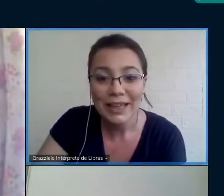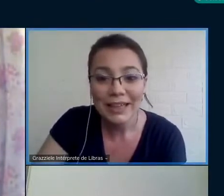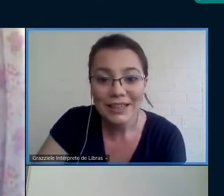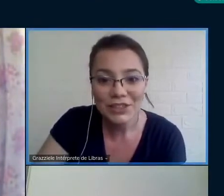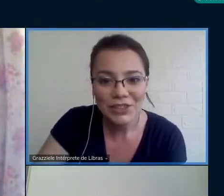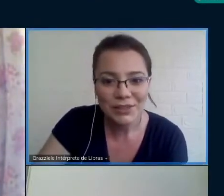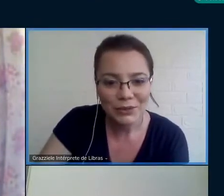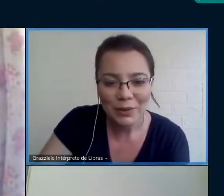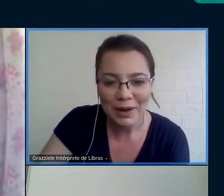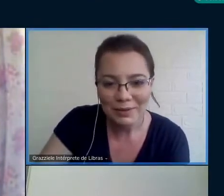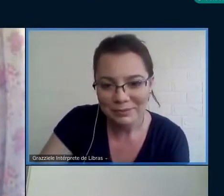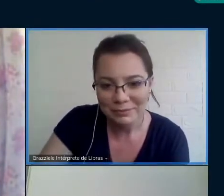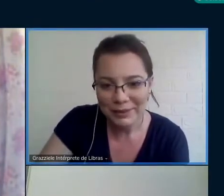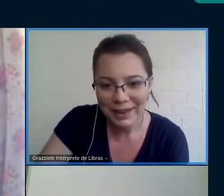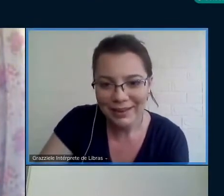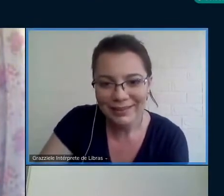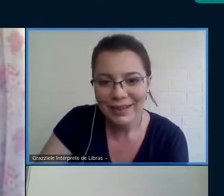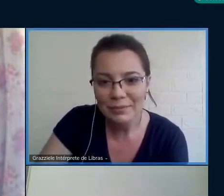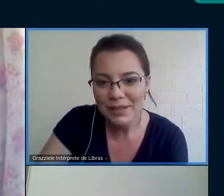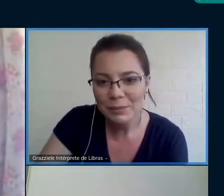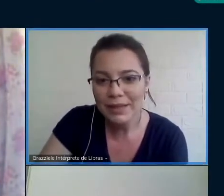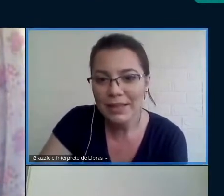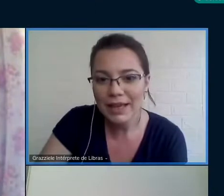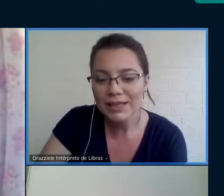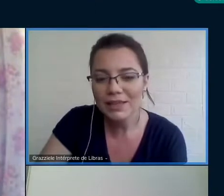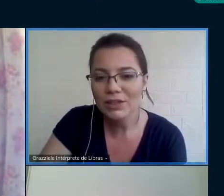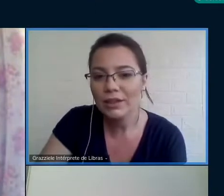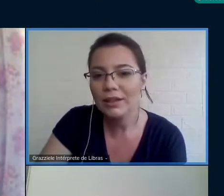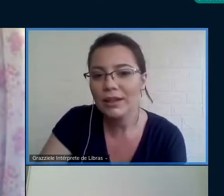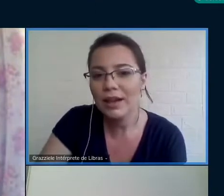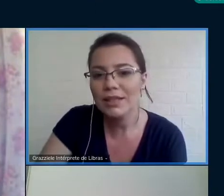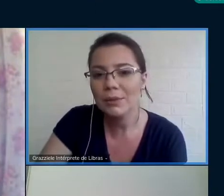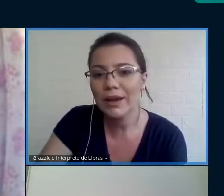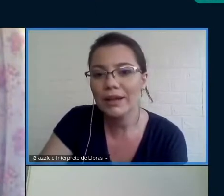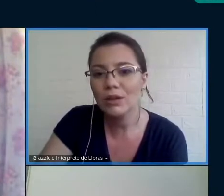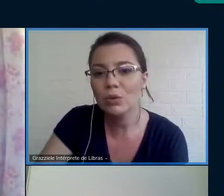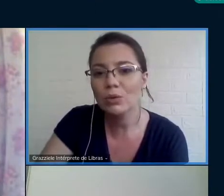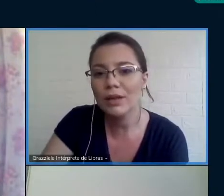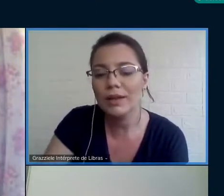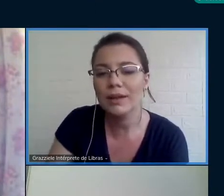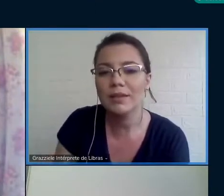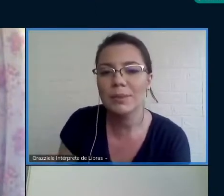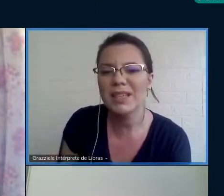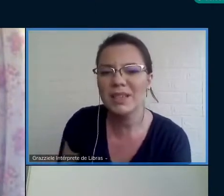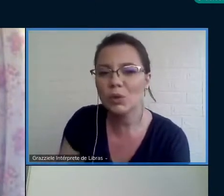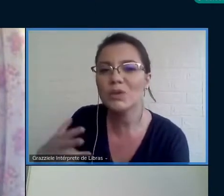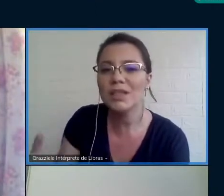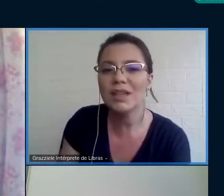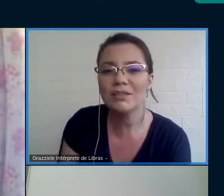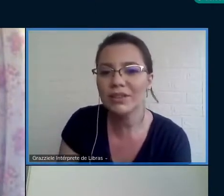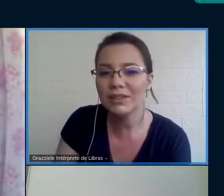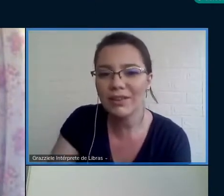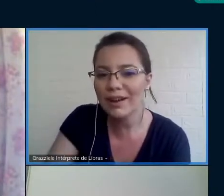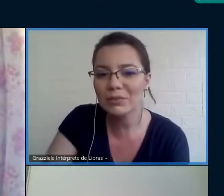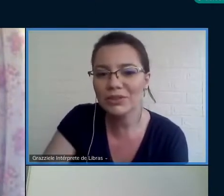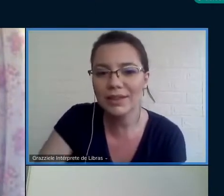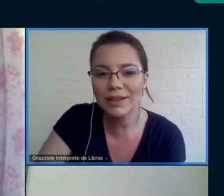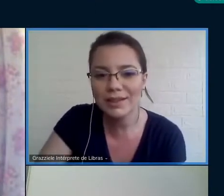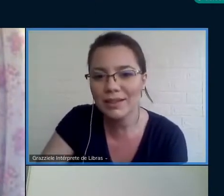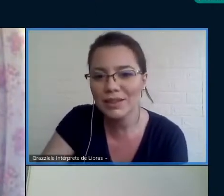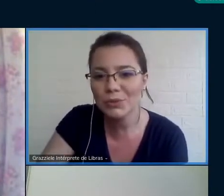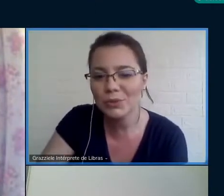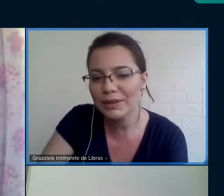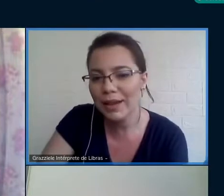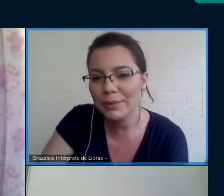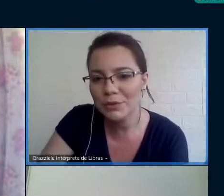Porque antes, quando eu era pequena, a minha experiência em relação à experiência inclusiva não era muito